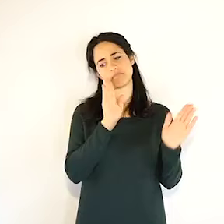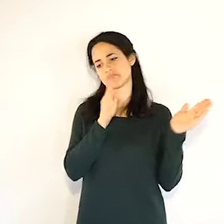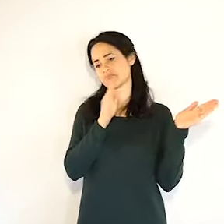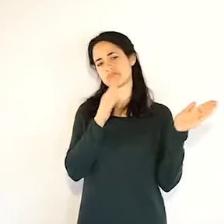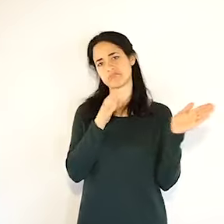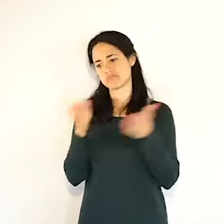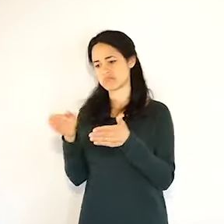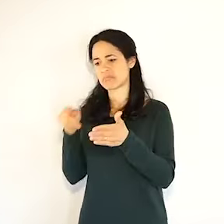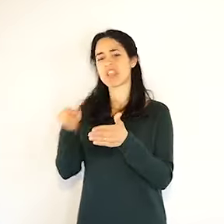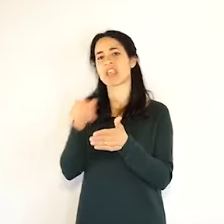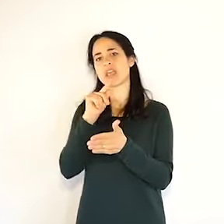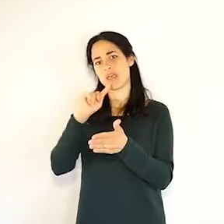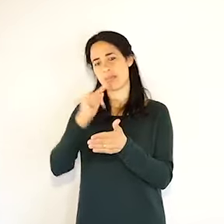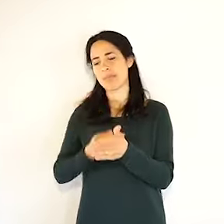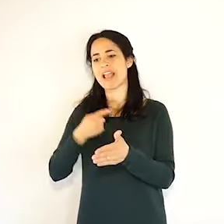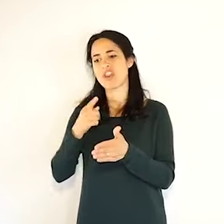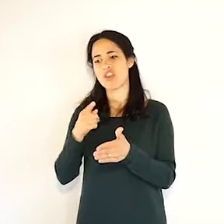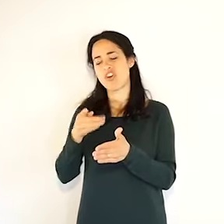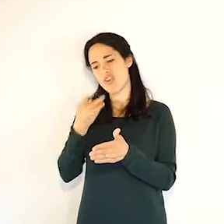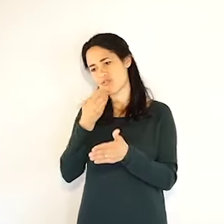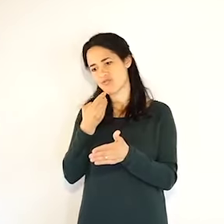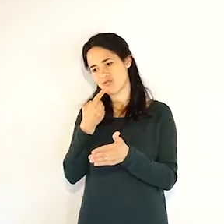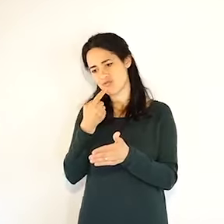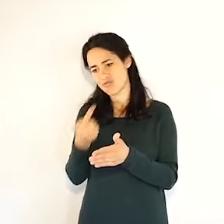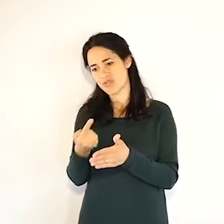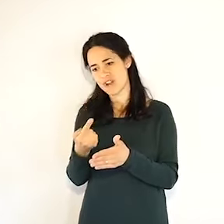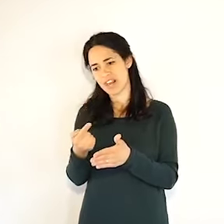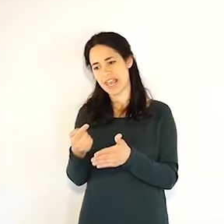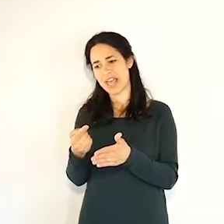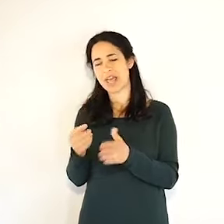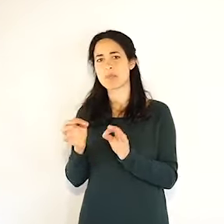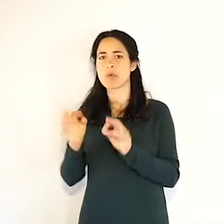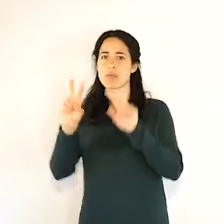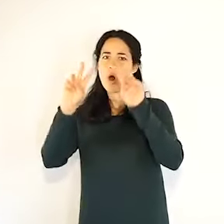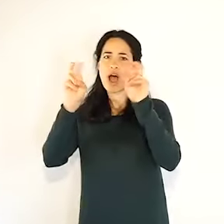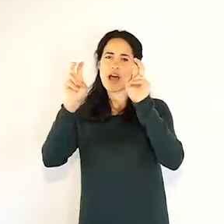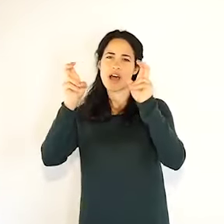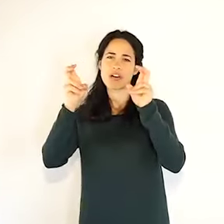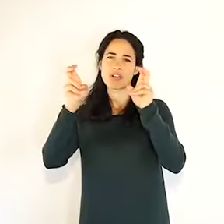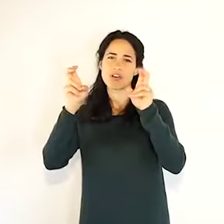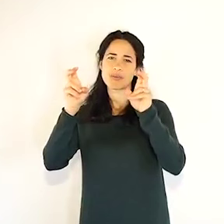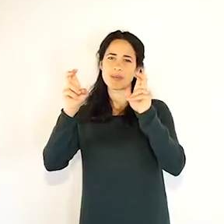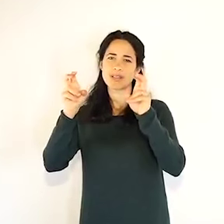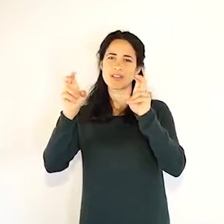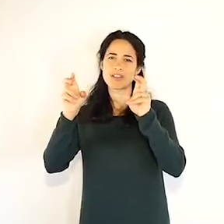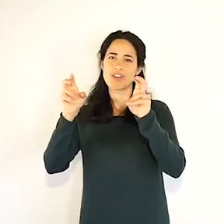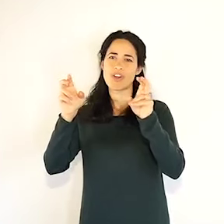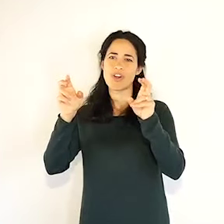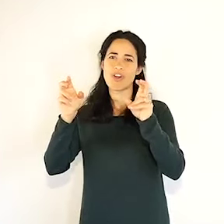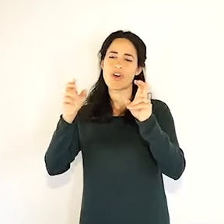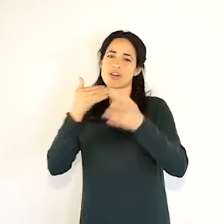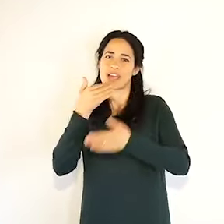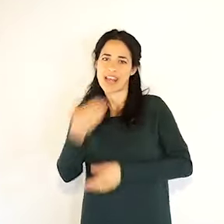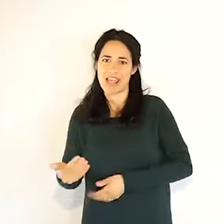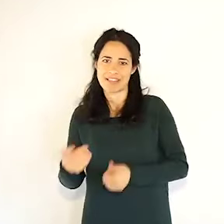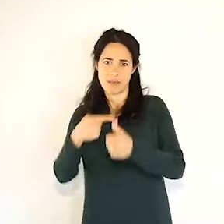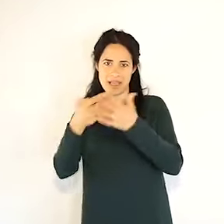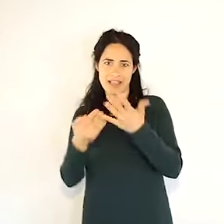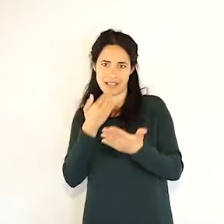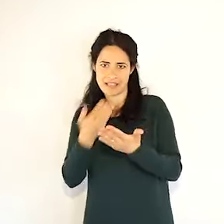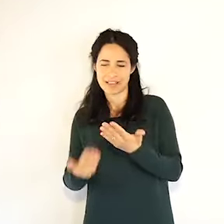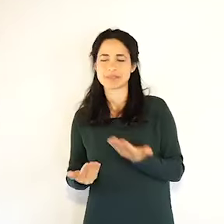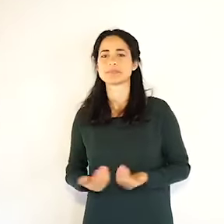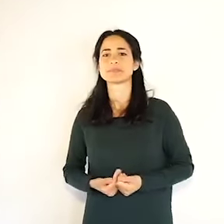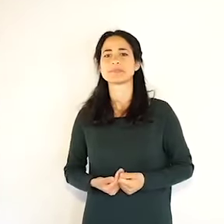rinormalizzazione delle attività all'interno degli ospedali.